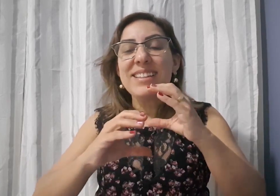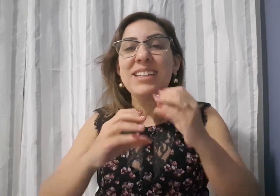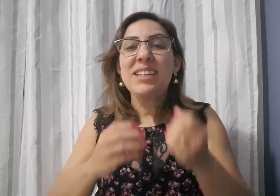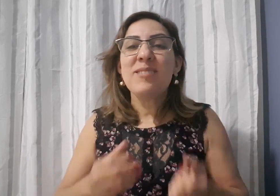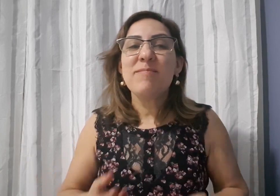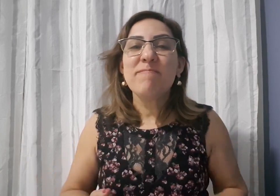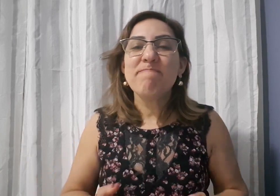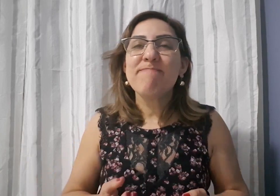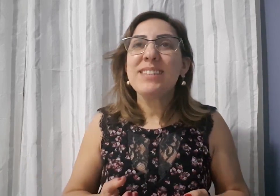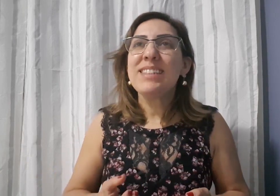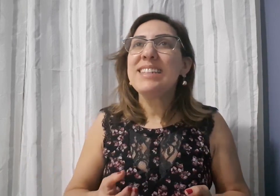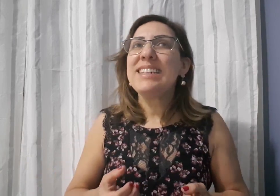caminhar junto com eles